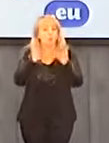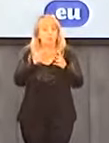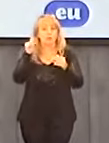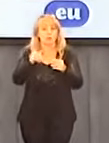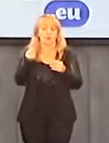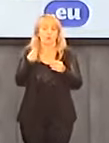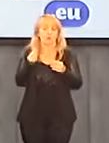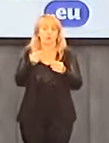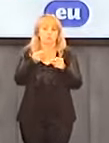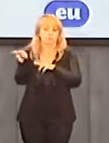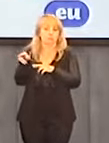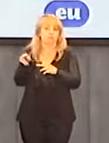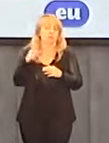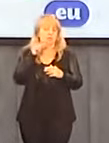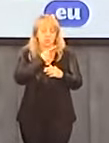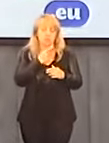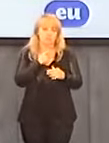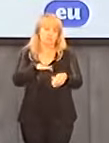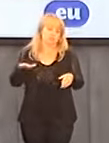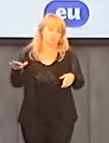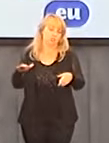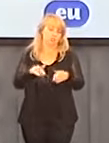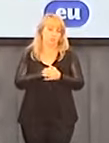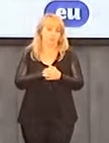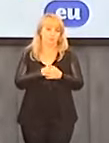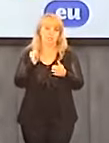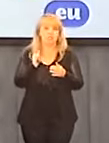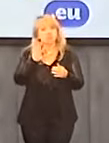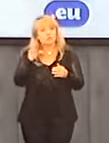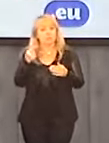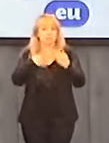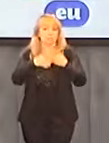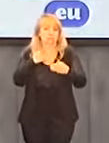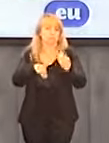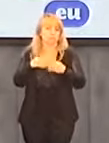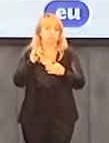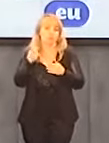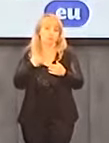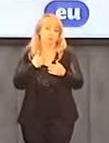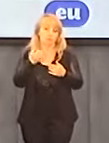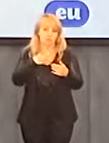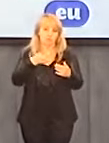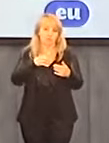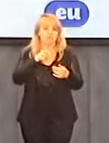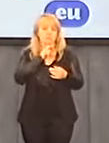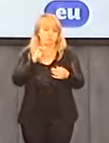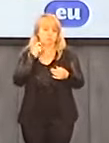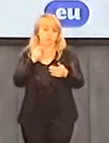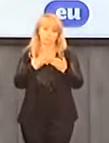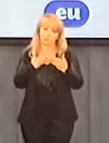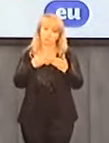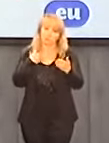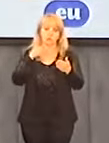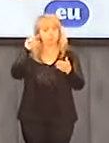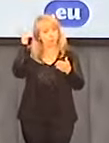otrzymać zadośćuczynienie za doznane krzywdy. Także to są nasze główne cele.